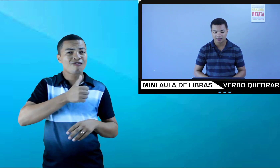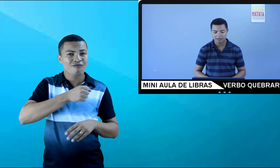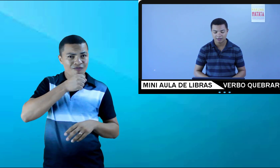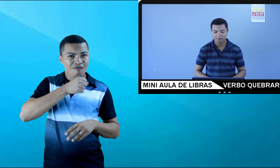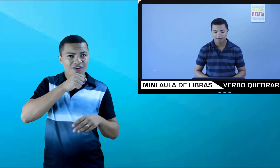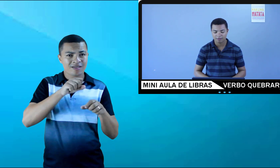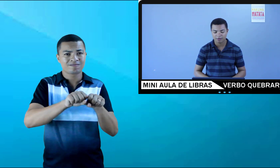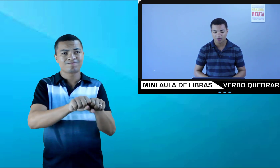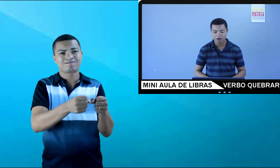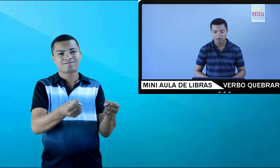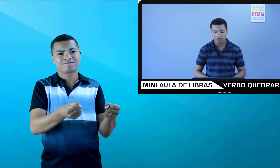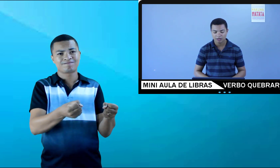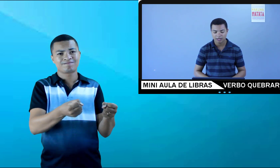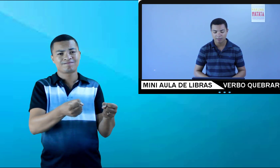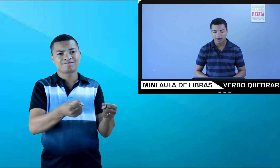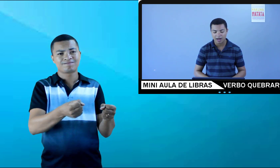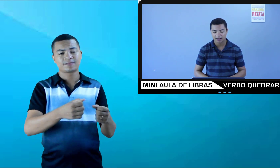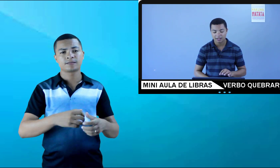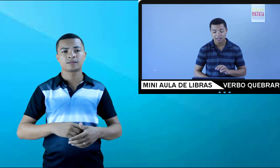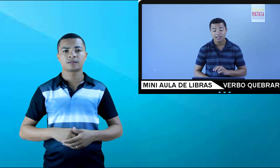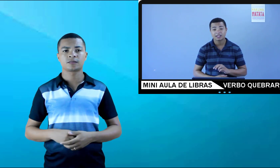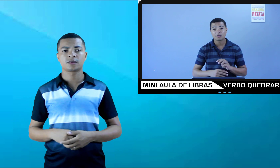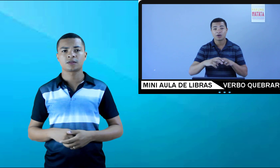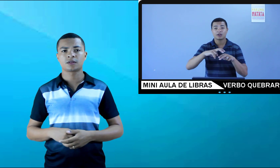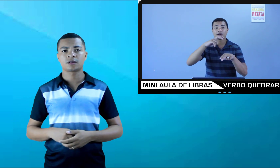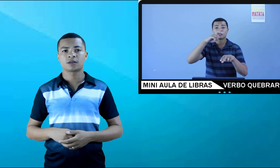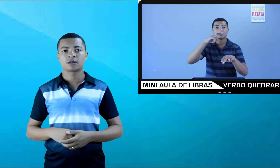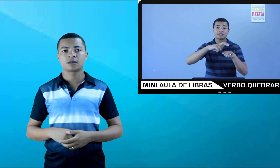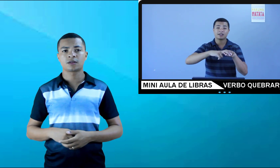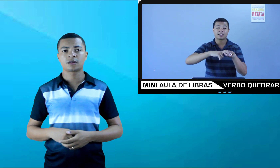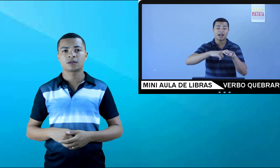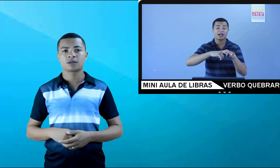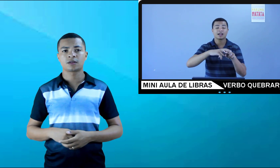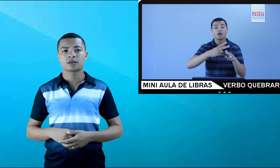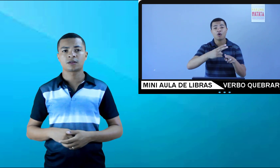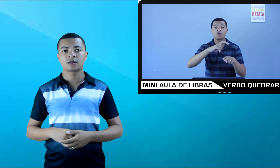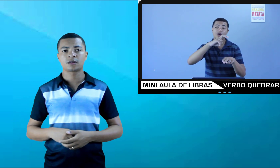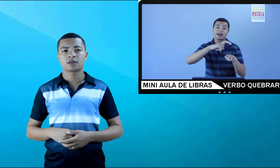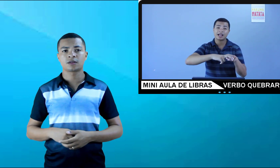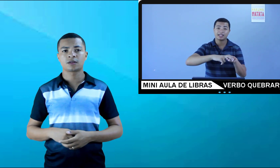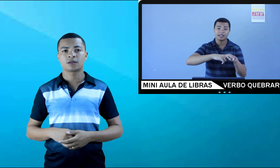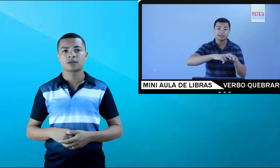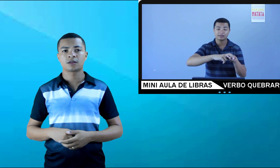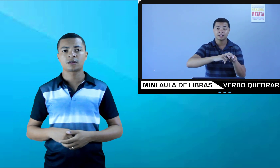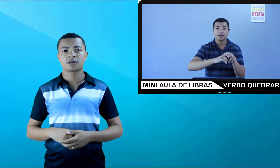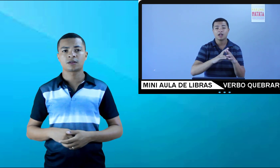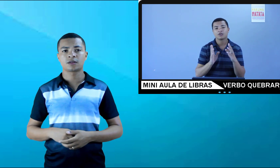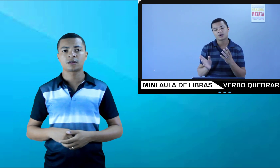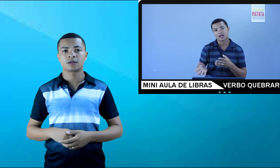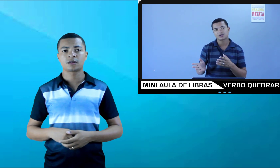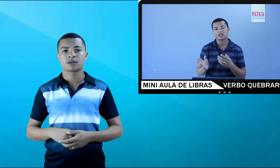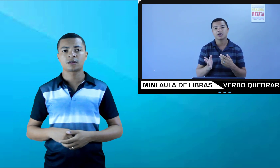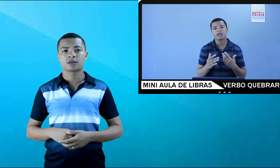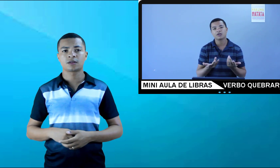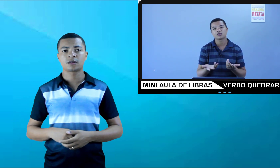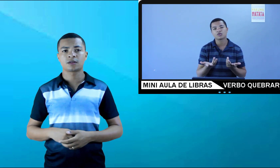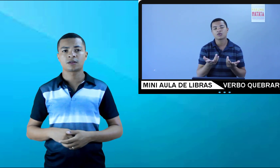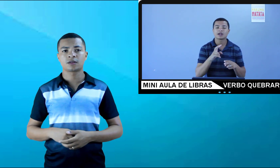Sentar, vovó, quebrar. Então, sentar ou cadeira. No caso aqui, ele usou